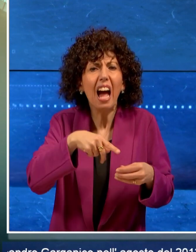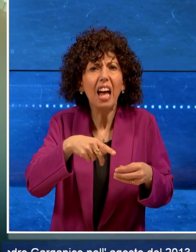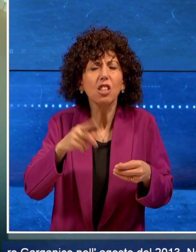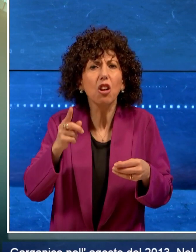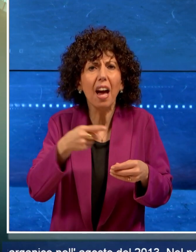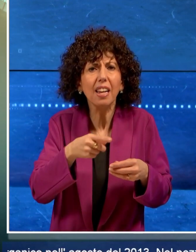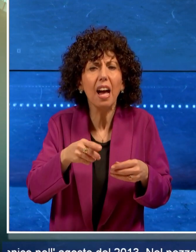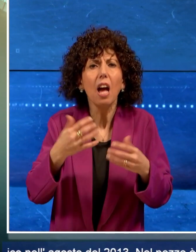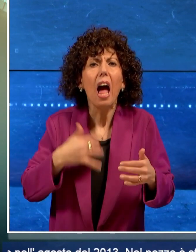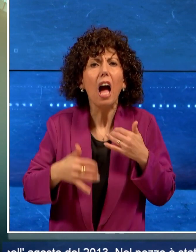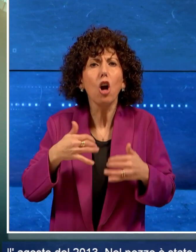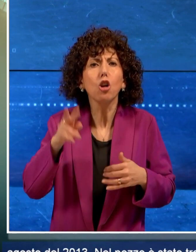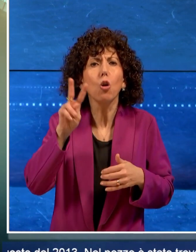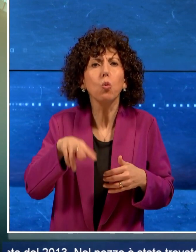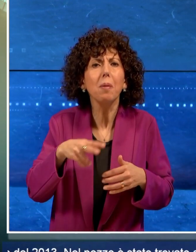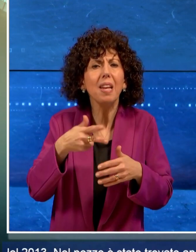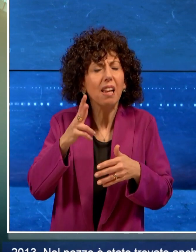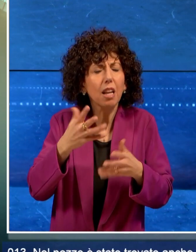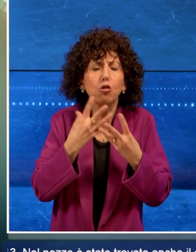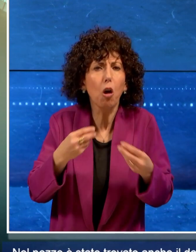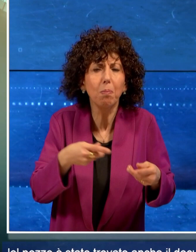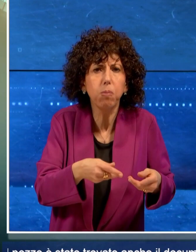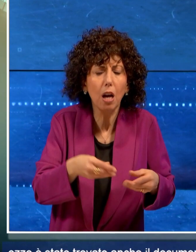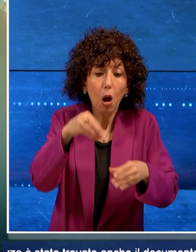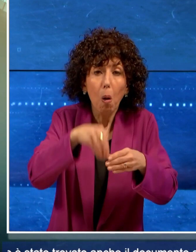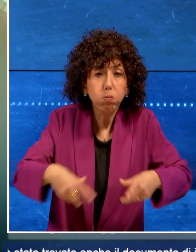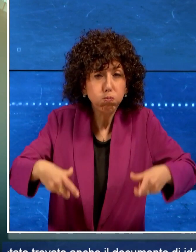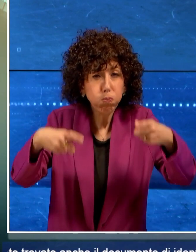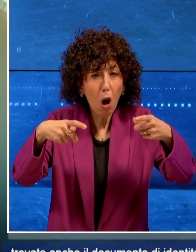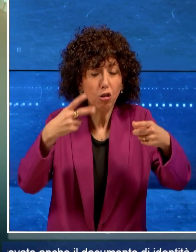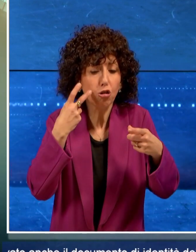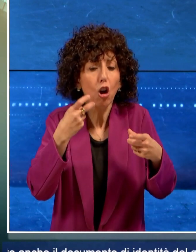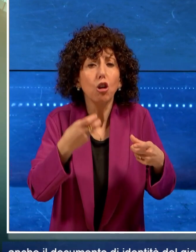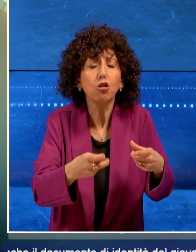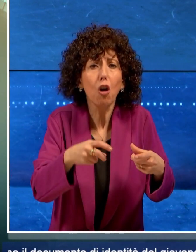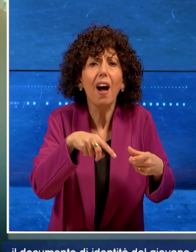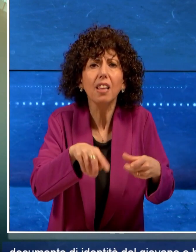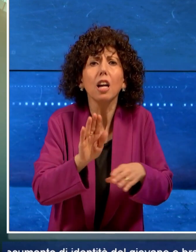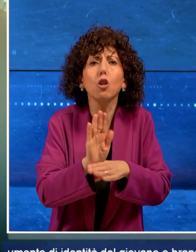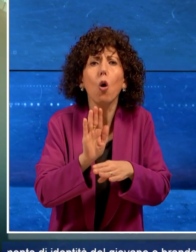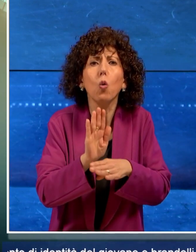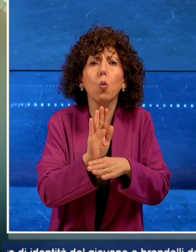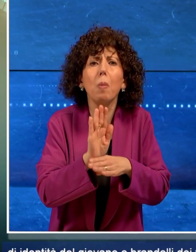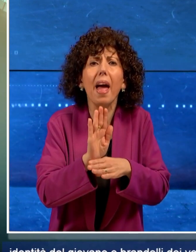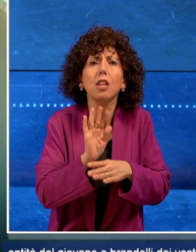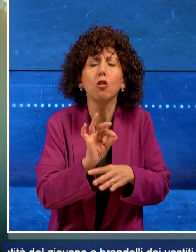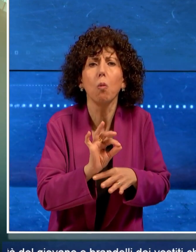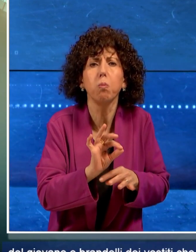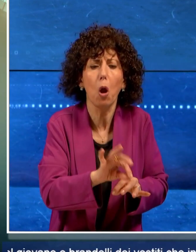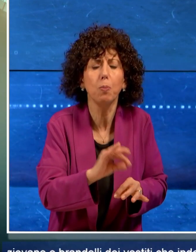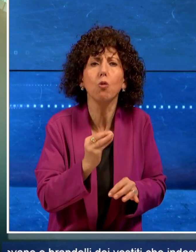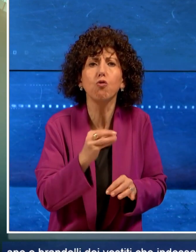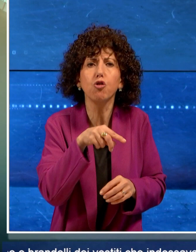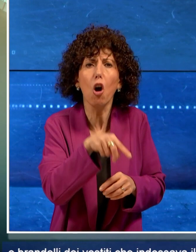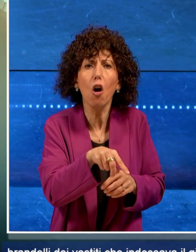agosto del 2013. Nel pozzo è stato trovato anche il documento di identità del